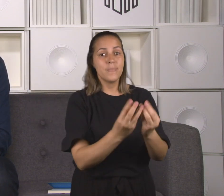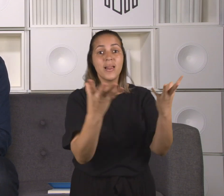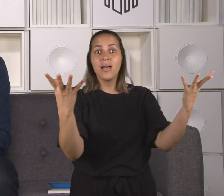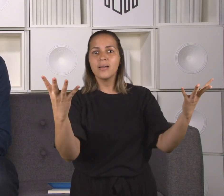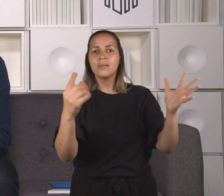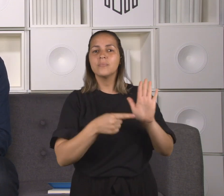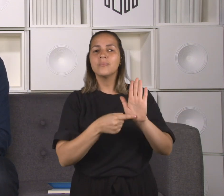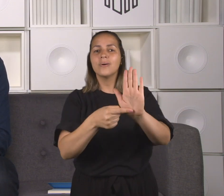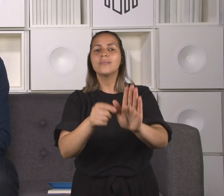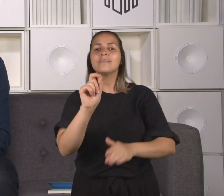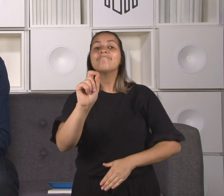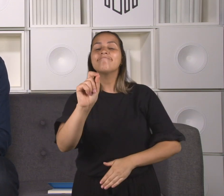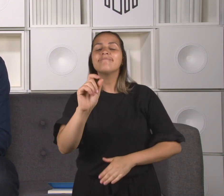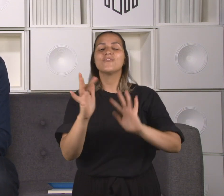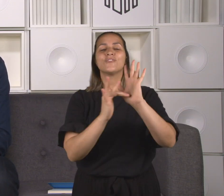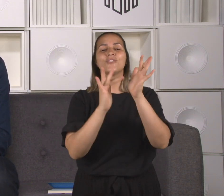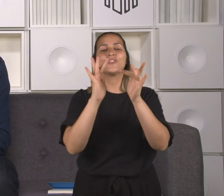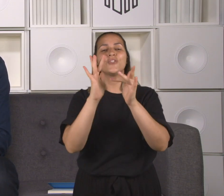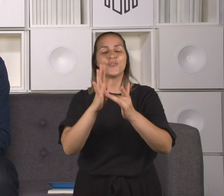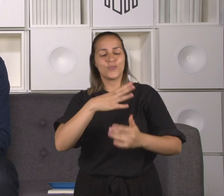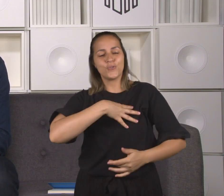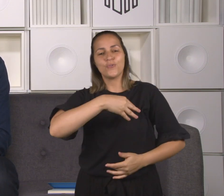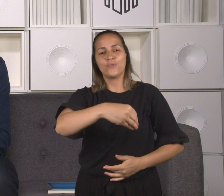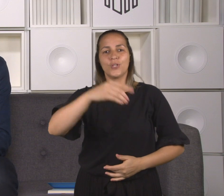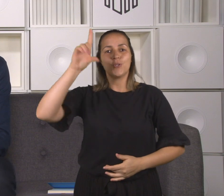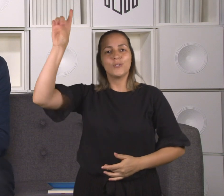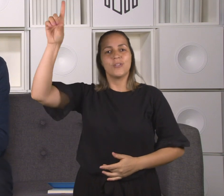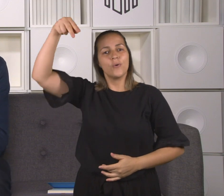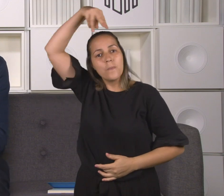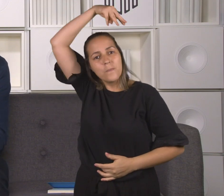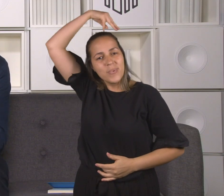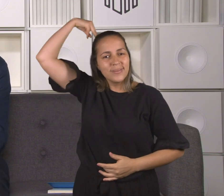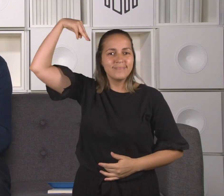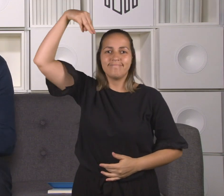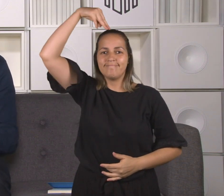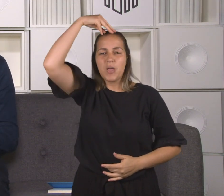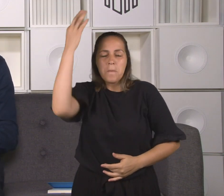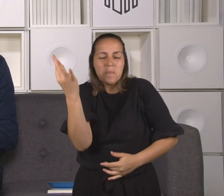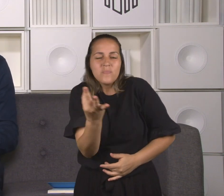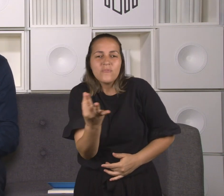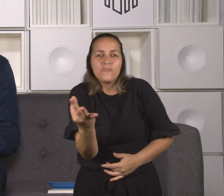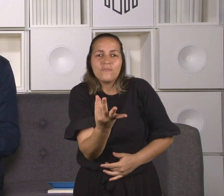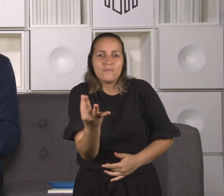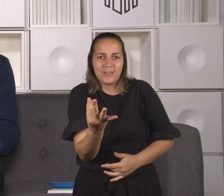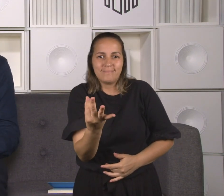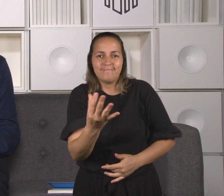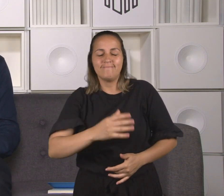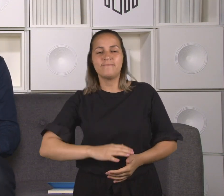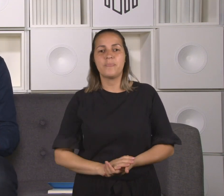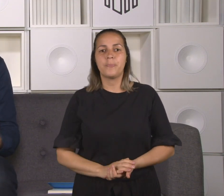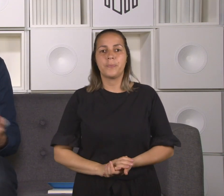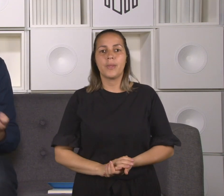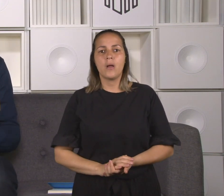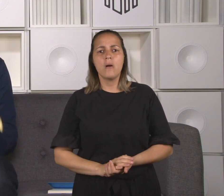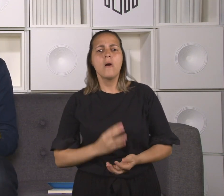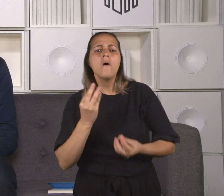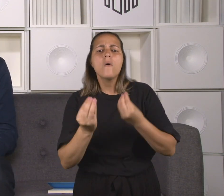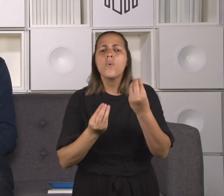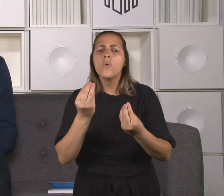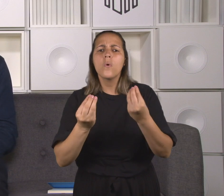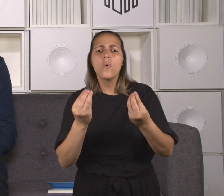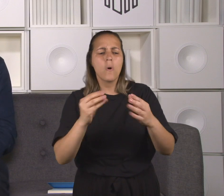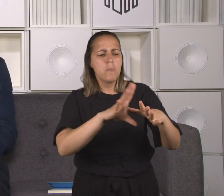messianidade de Jesus, Jesus dizendo eu sou o Messias. E por que esse milagre da cura de um